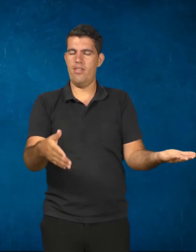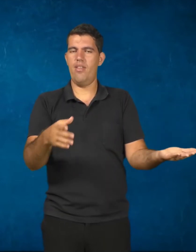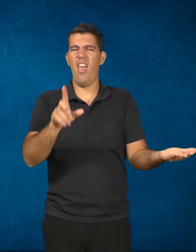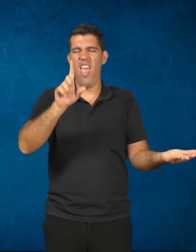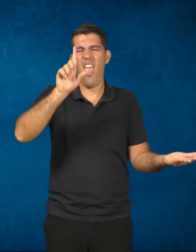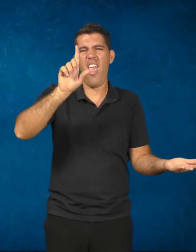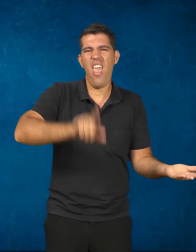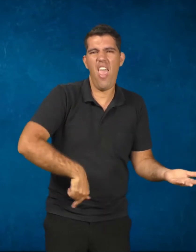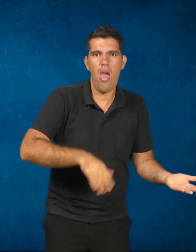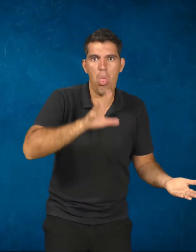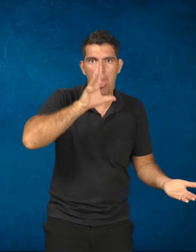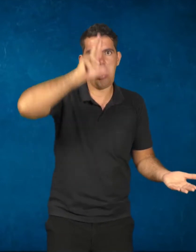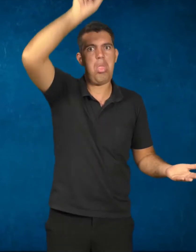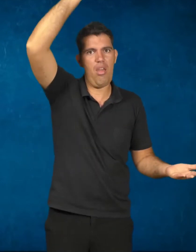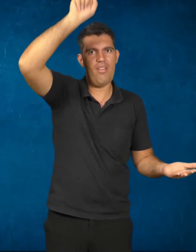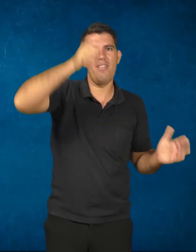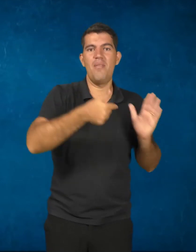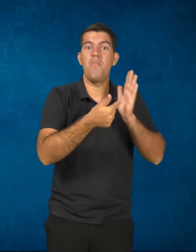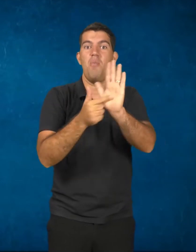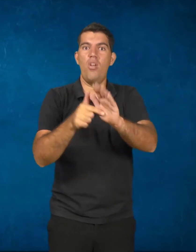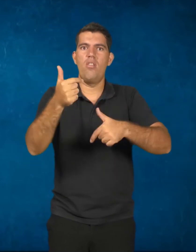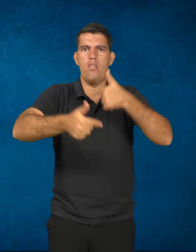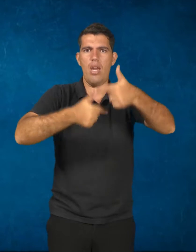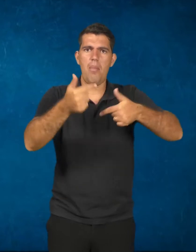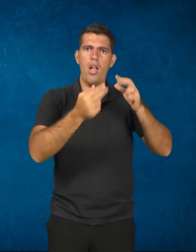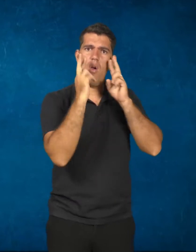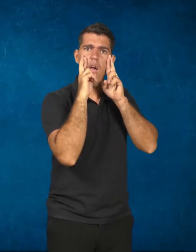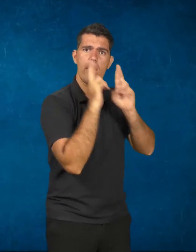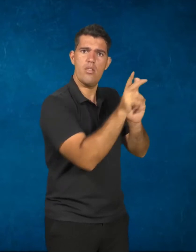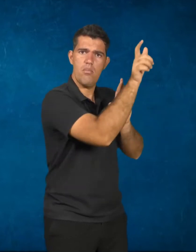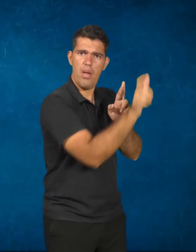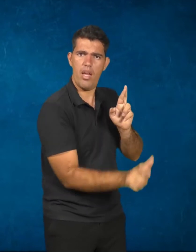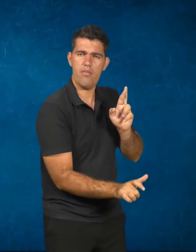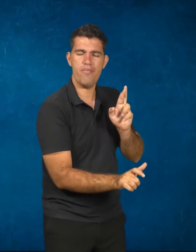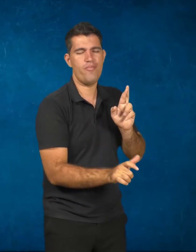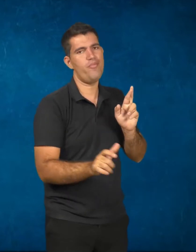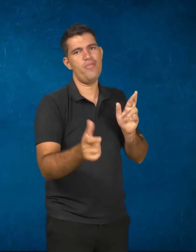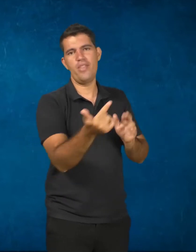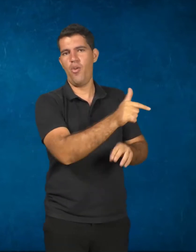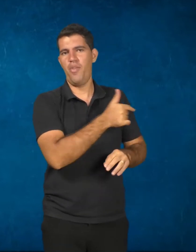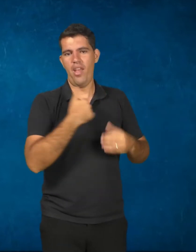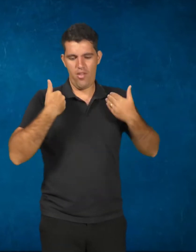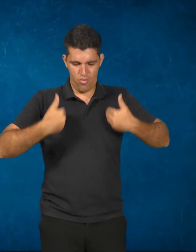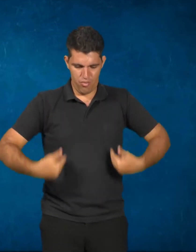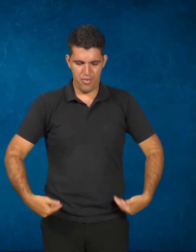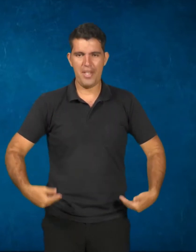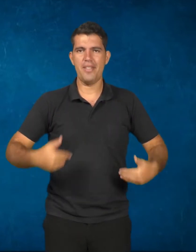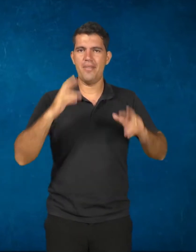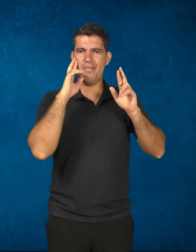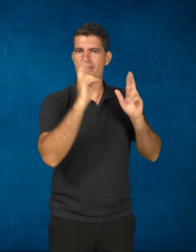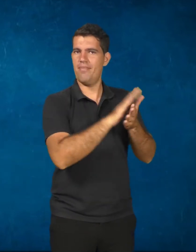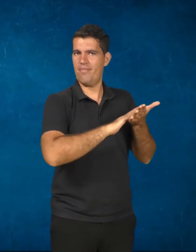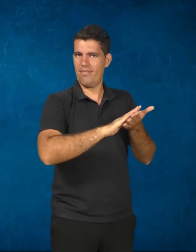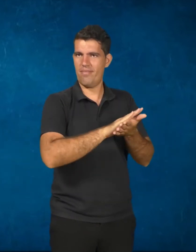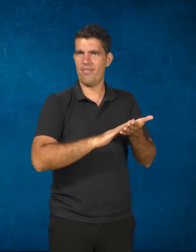mostrar como o trabalhador ele é desrespeitado nas suas limitações físicas. Agora nós temos aí